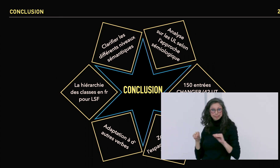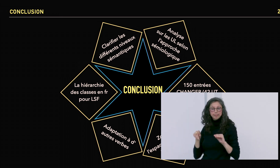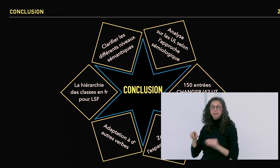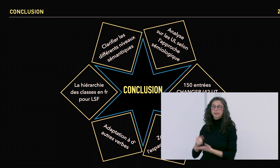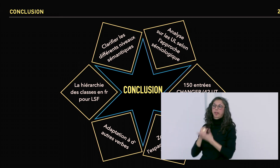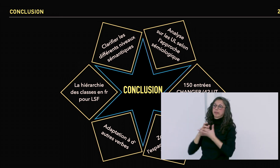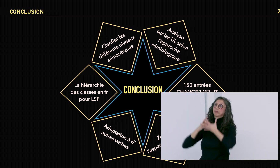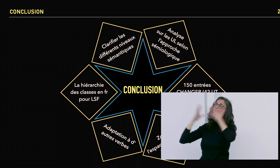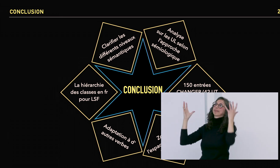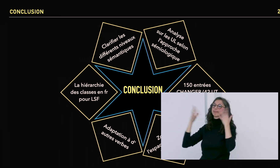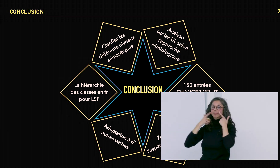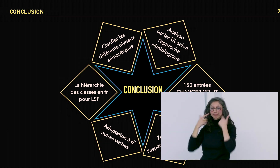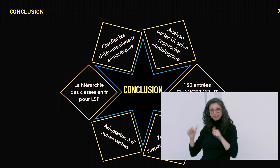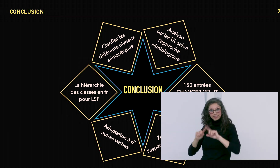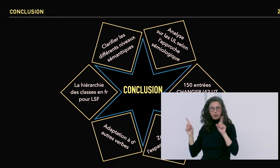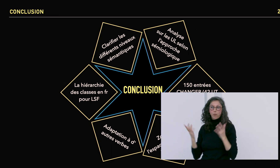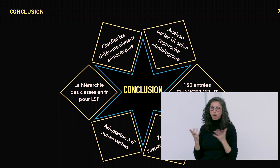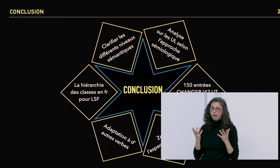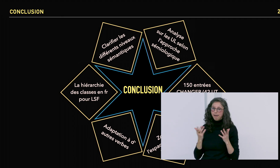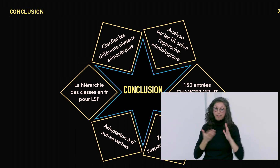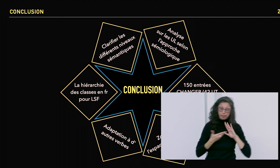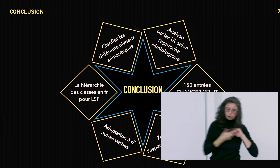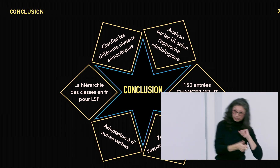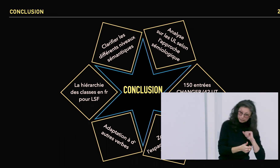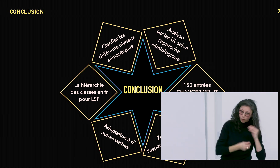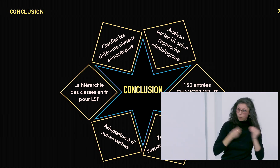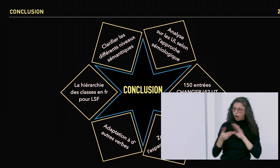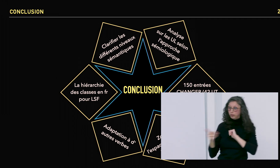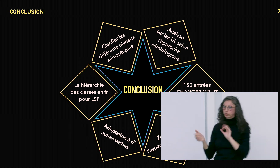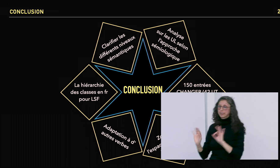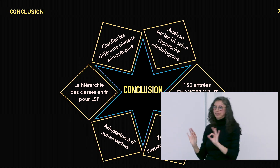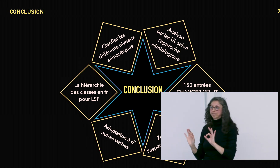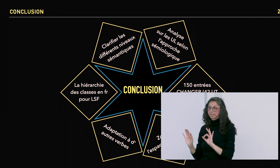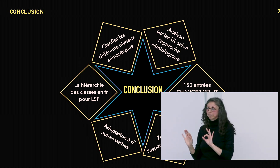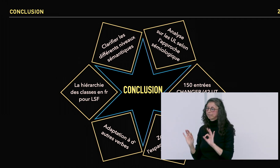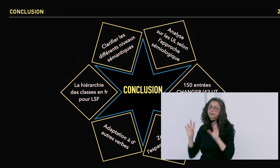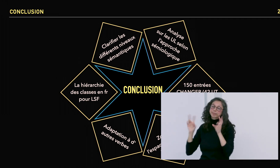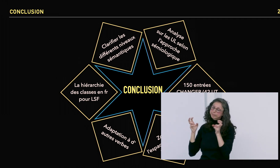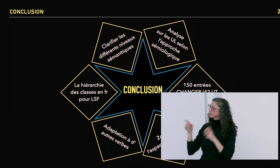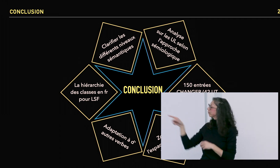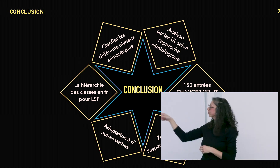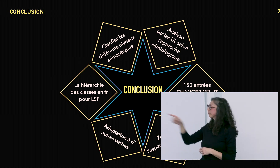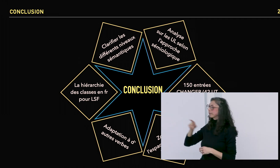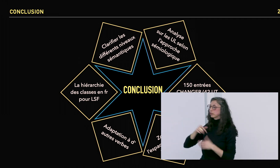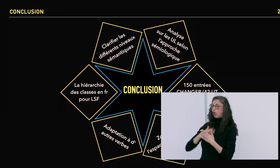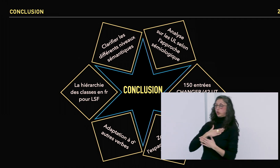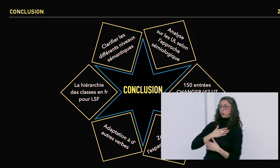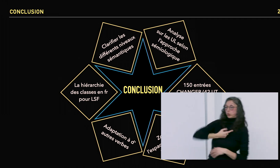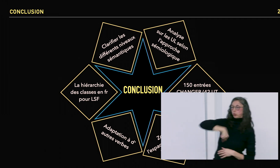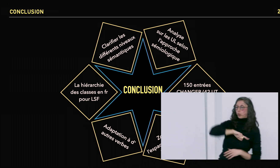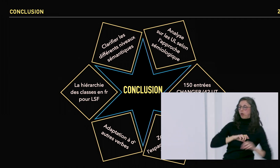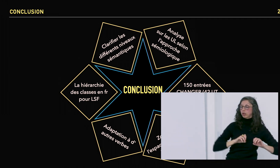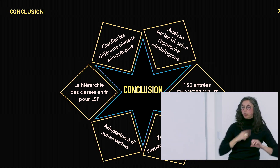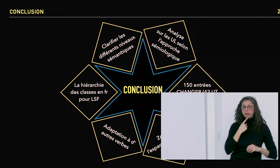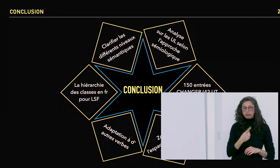UL unité lexicale. Et on voit bien qu'il y a des différences entre les zones de l'espace